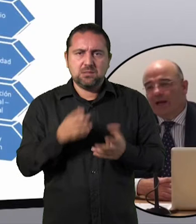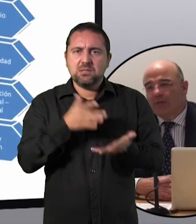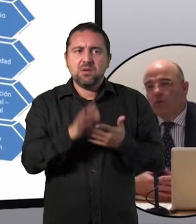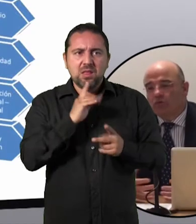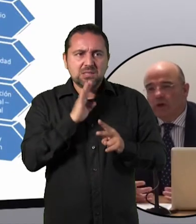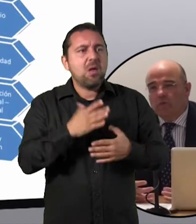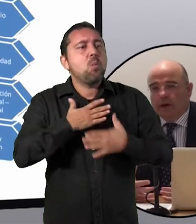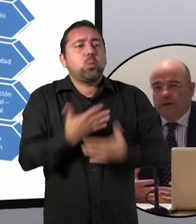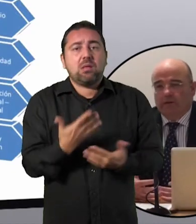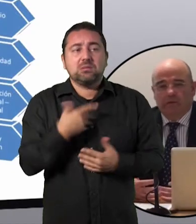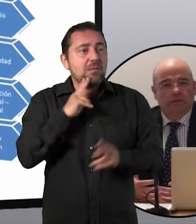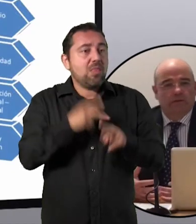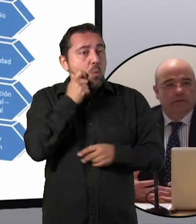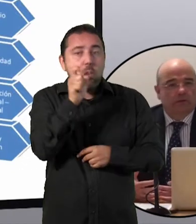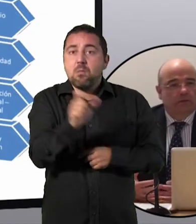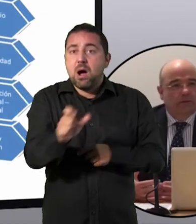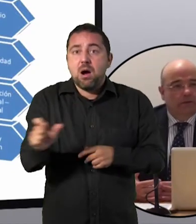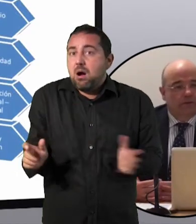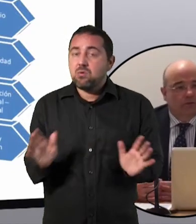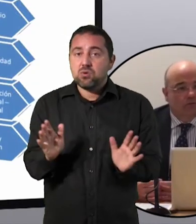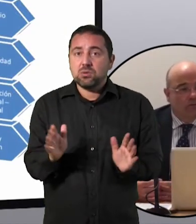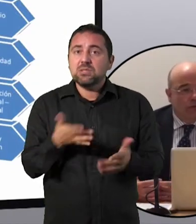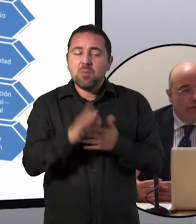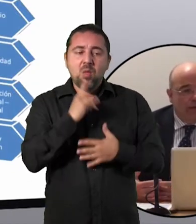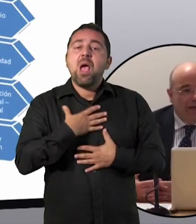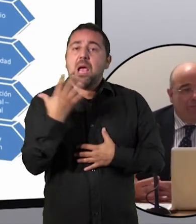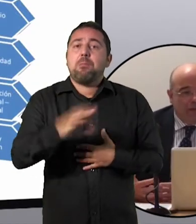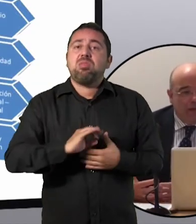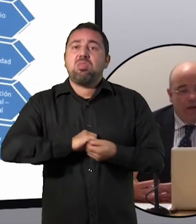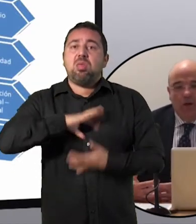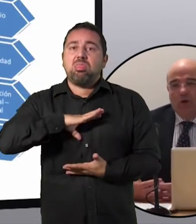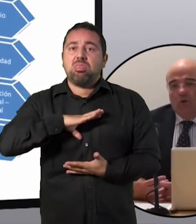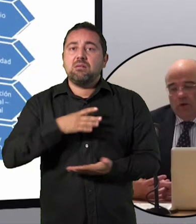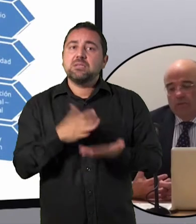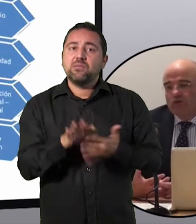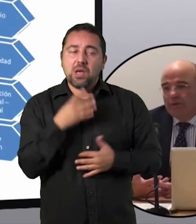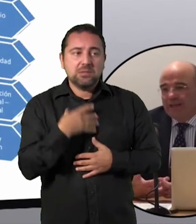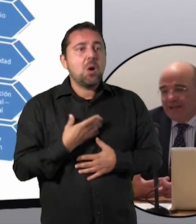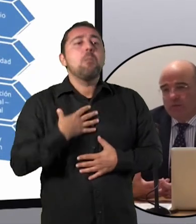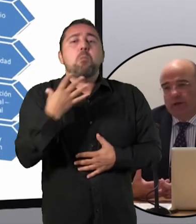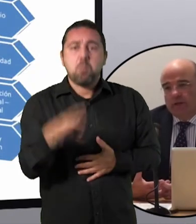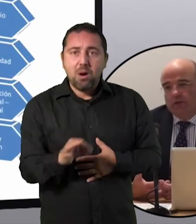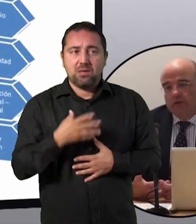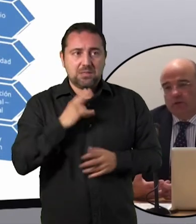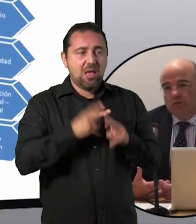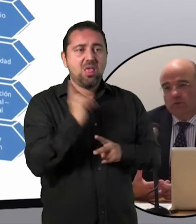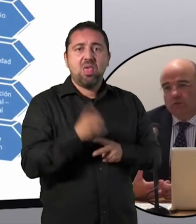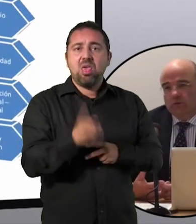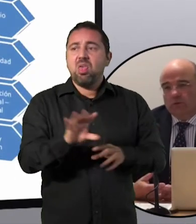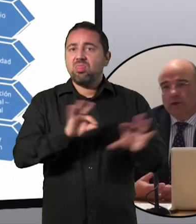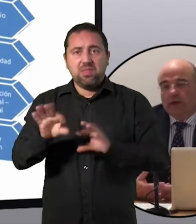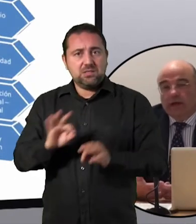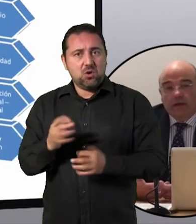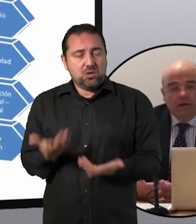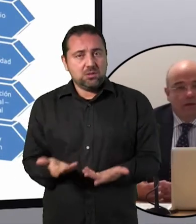la voluntad humana. Es decir, es una maravilla la capacidad o la posibilidad de tomar decisiones.